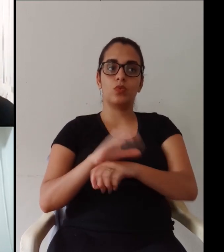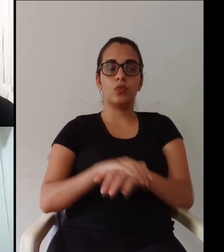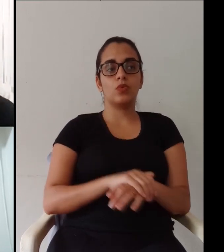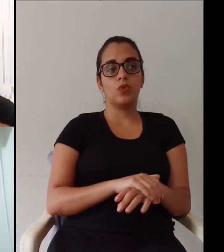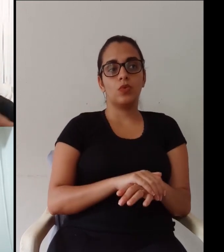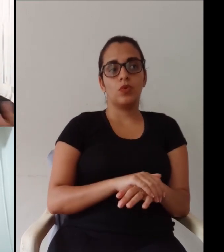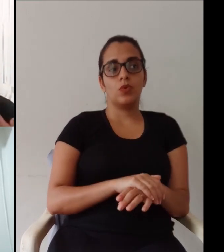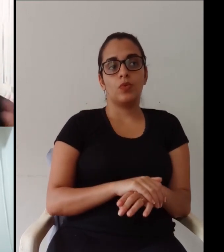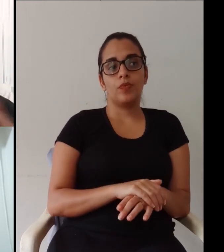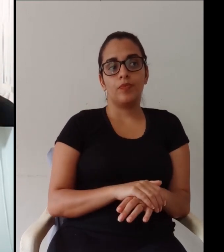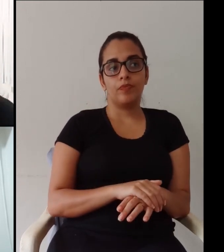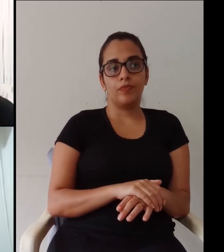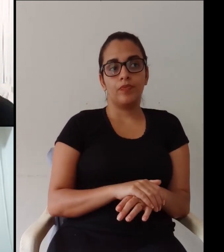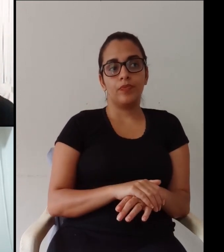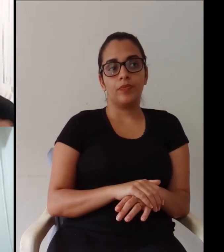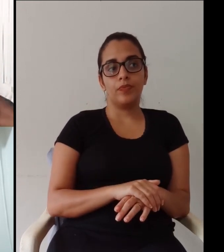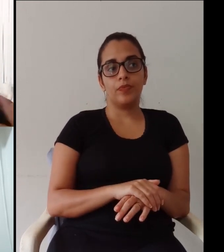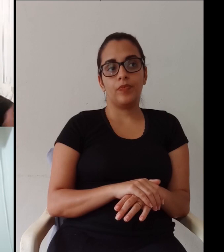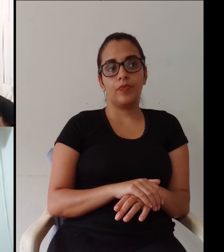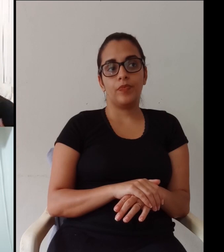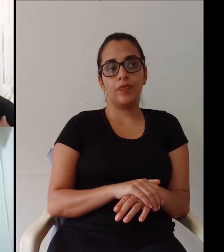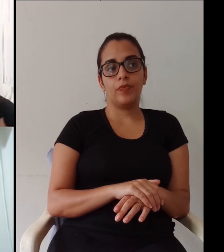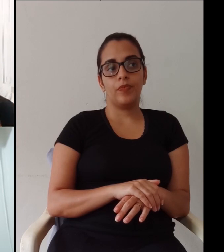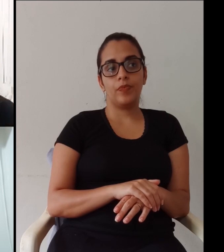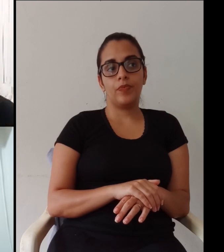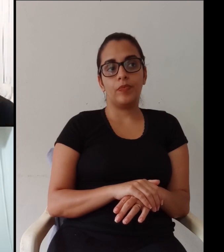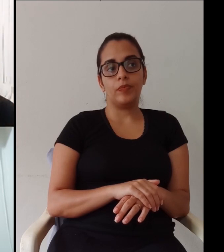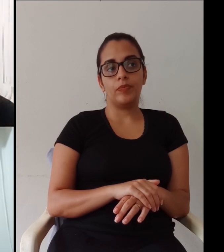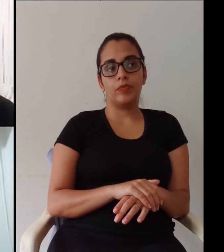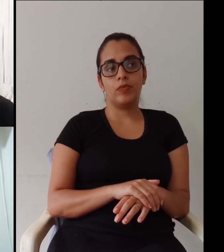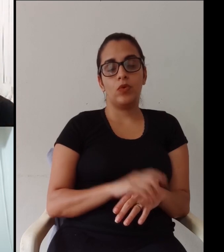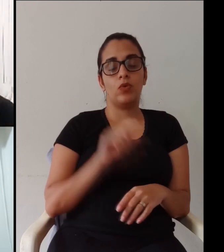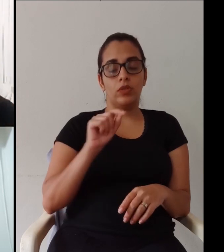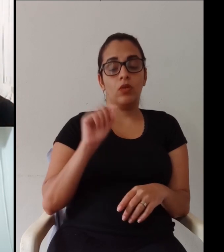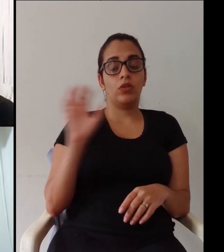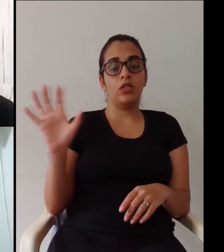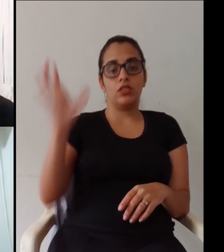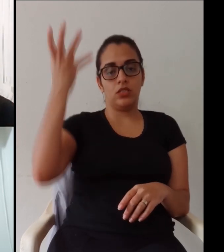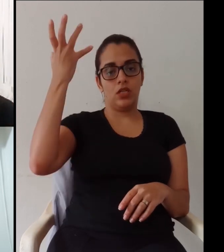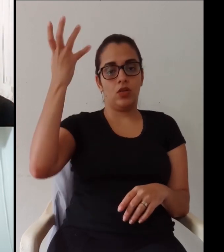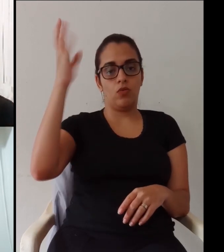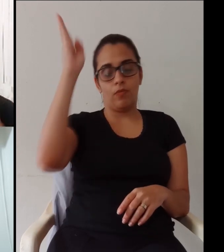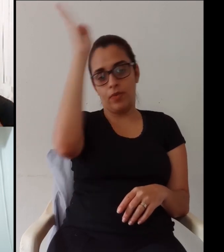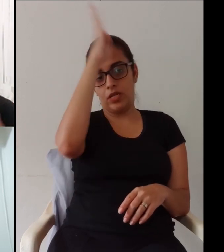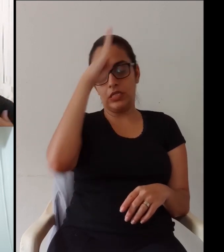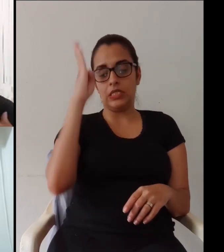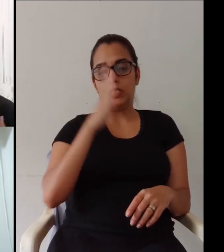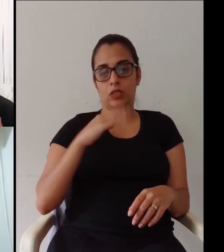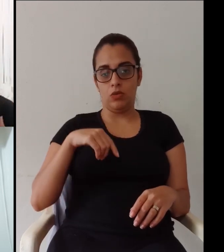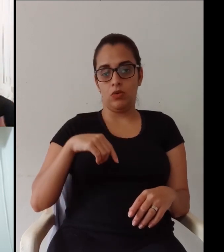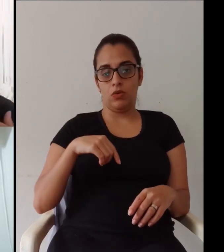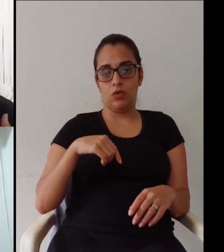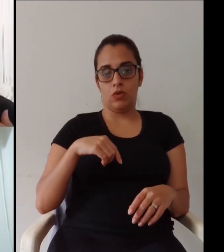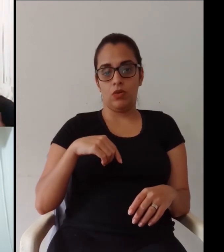nunca ter feito um curso então a gente precisa sinalizar pra nossa comunidade que a gente não